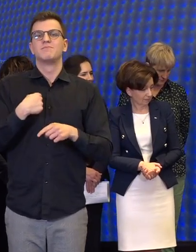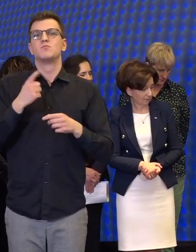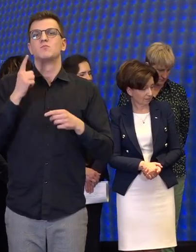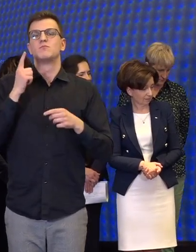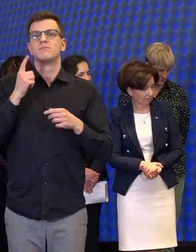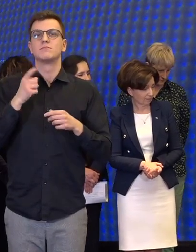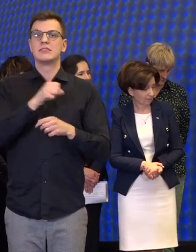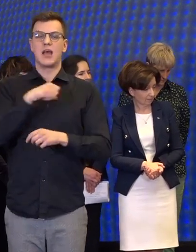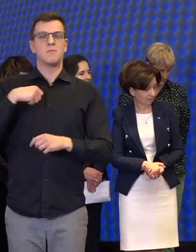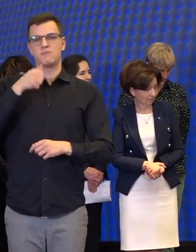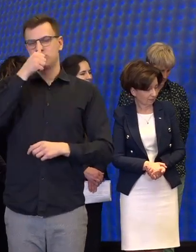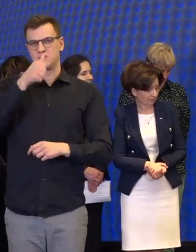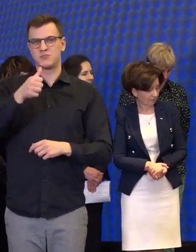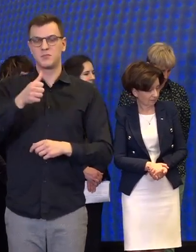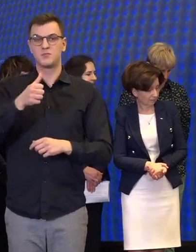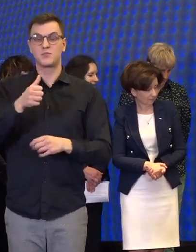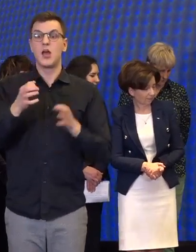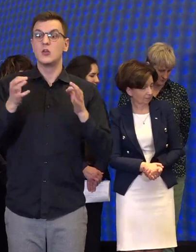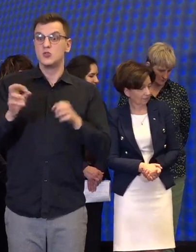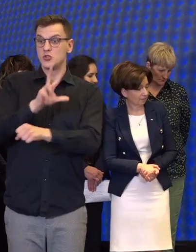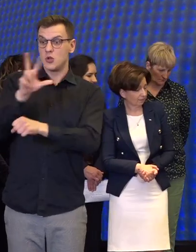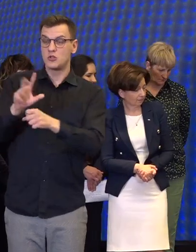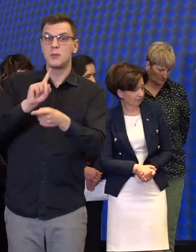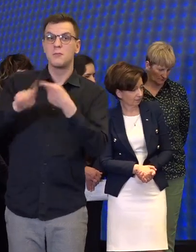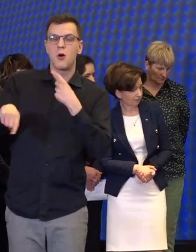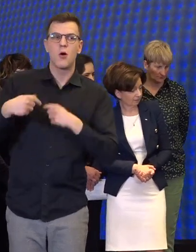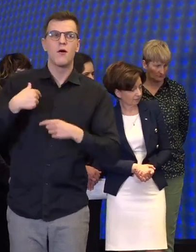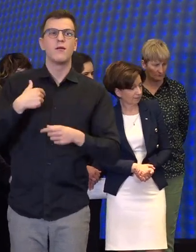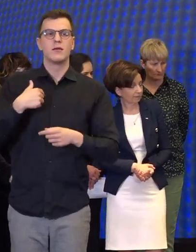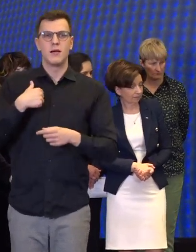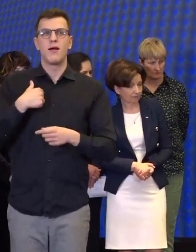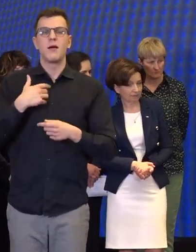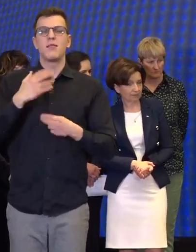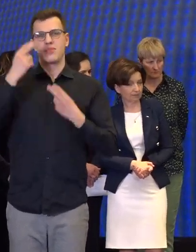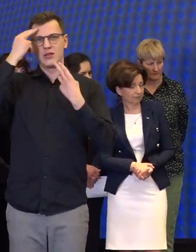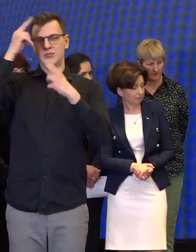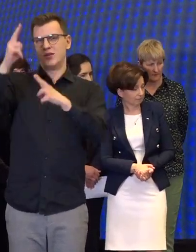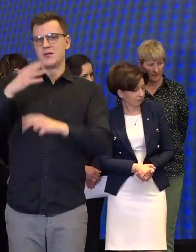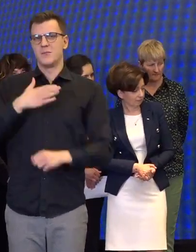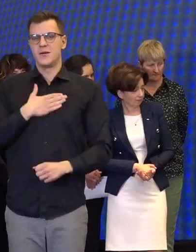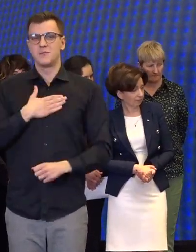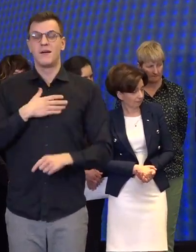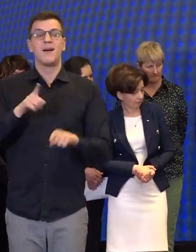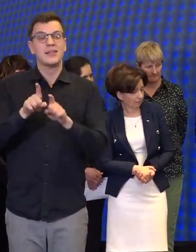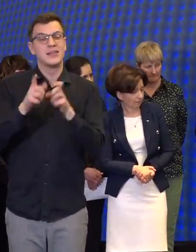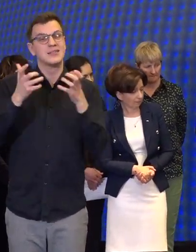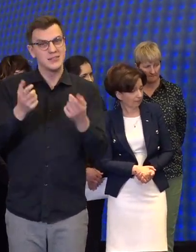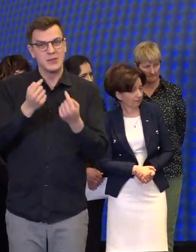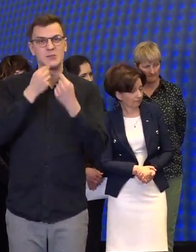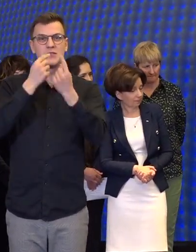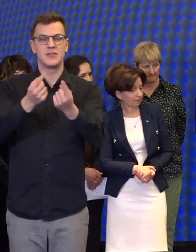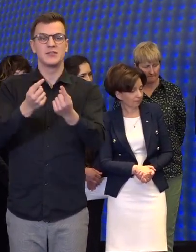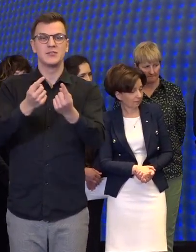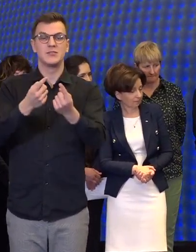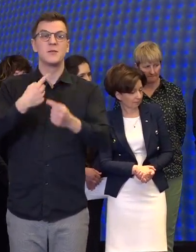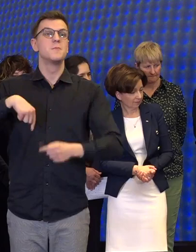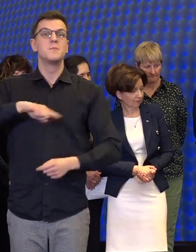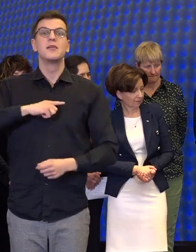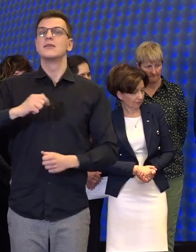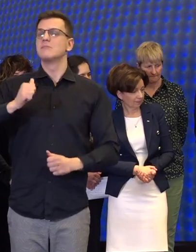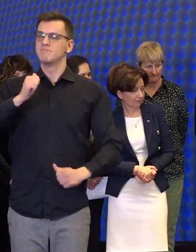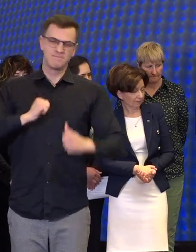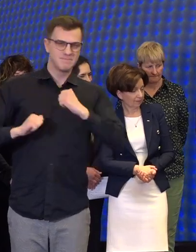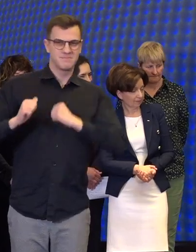godzinach wychodzę z ogromną nadzieją, ale chcę też zaznaczyć, że będziemy czekać, by te trzy